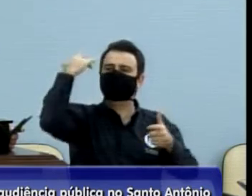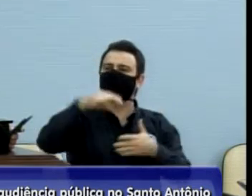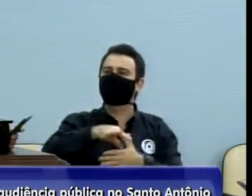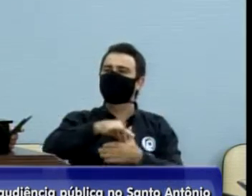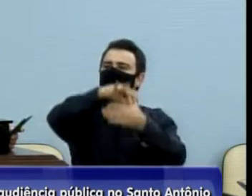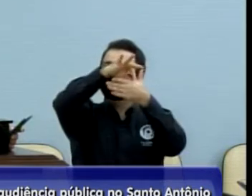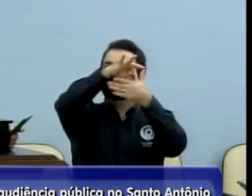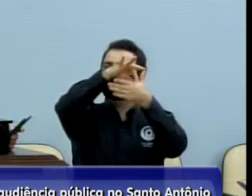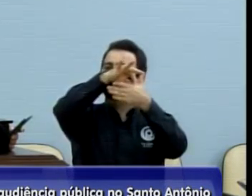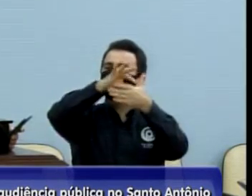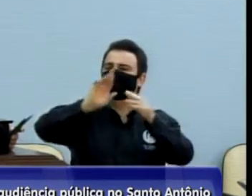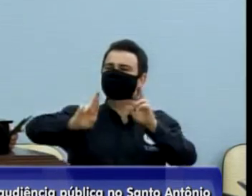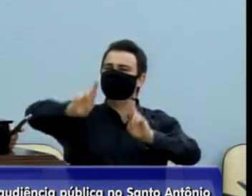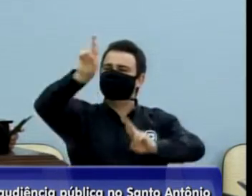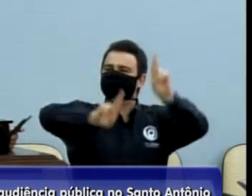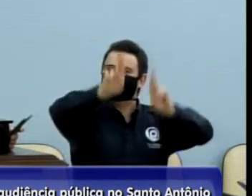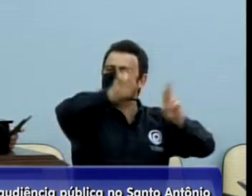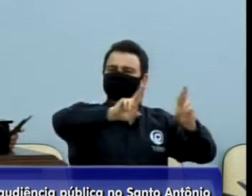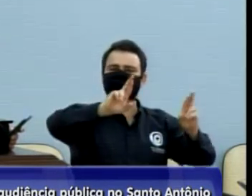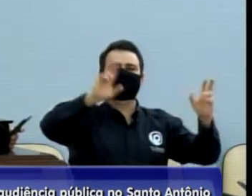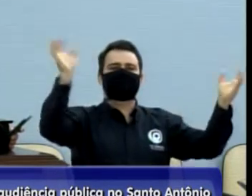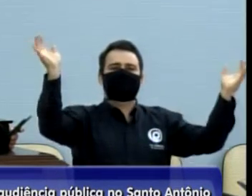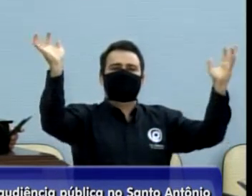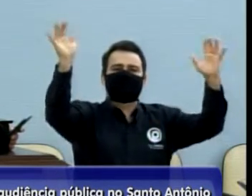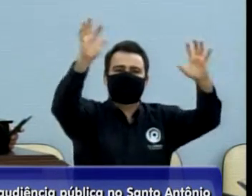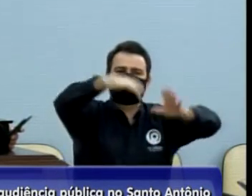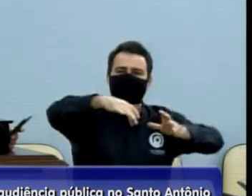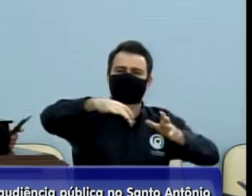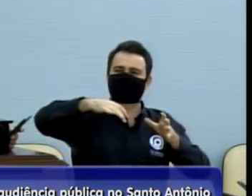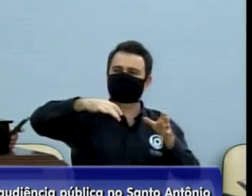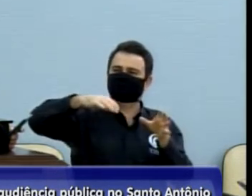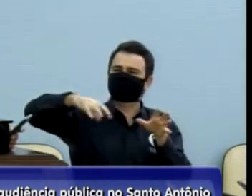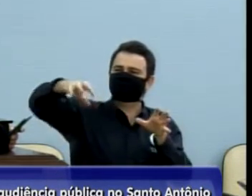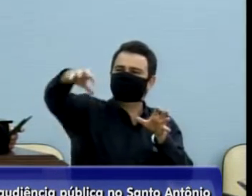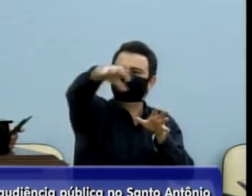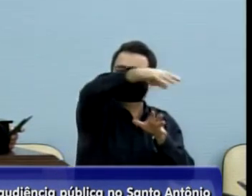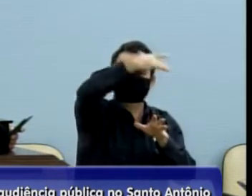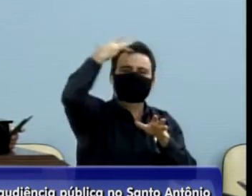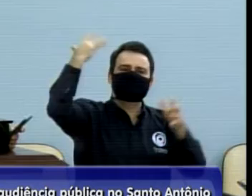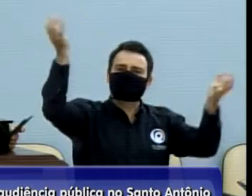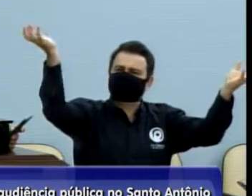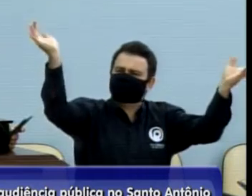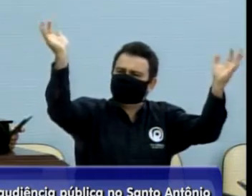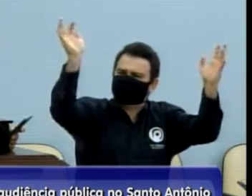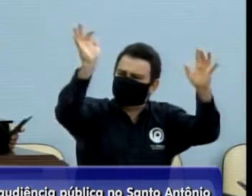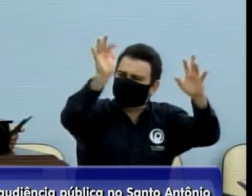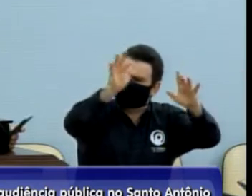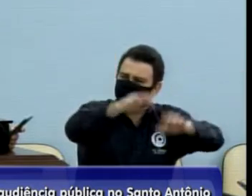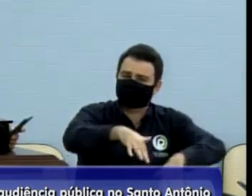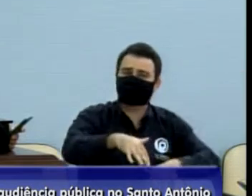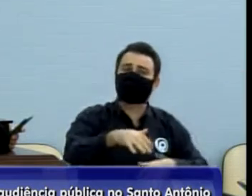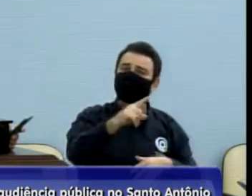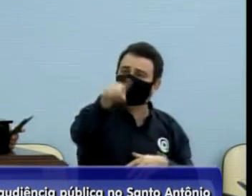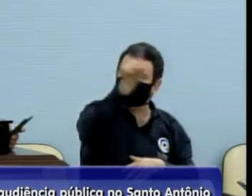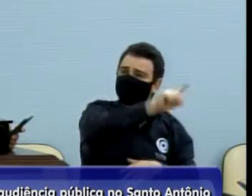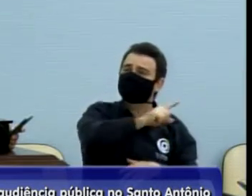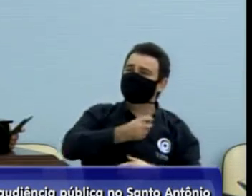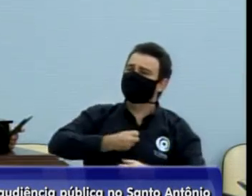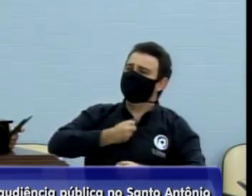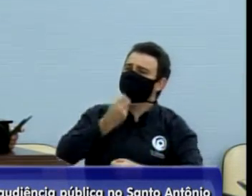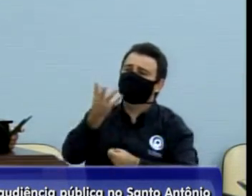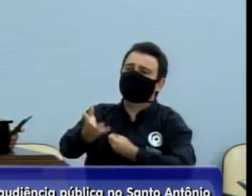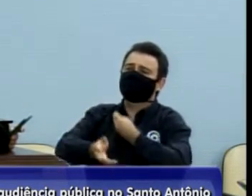Nova Esperança e outros bairros, Maria Lúcia, e as pessoas teriam oportunidade realmente de falar, de